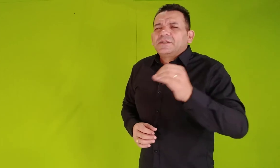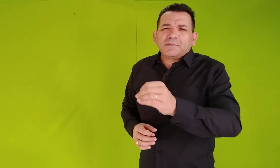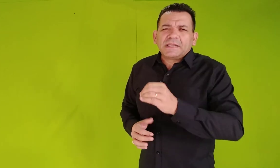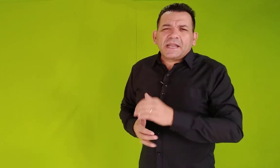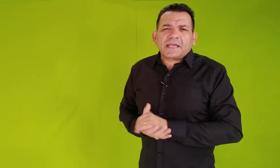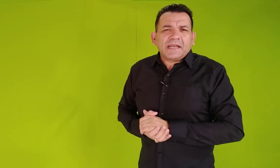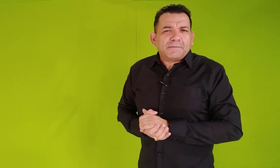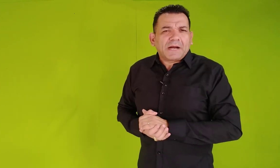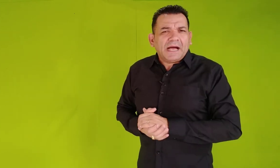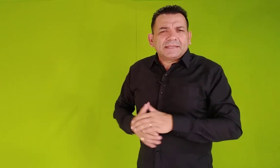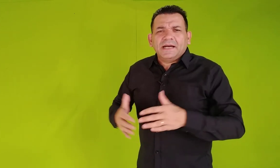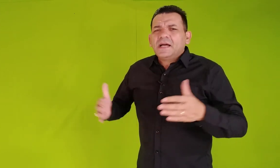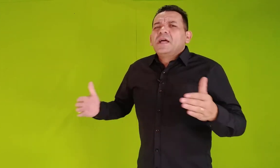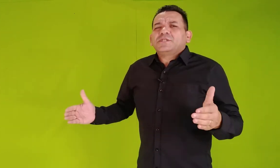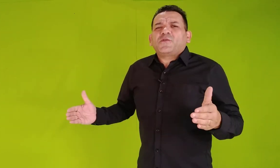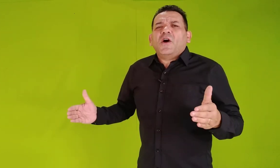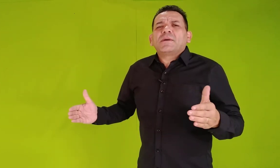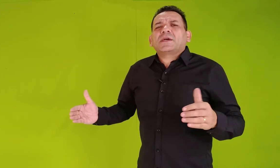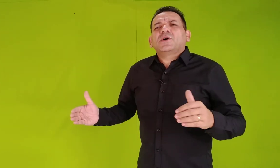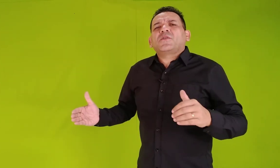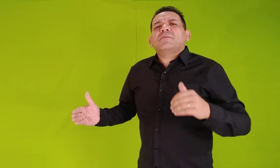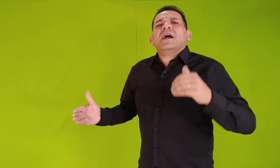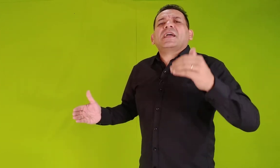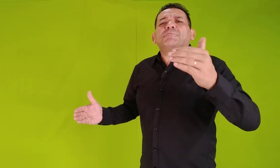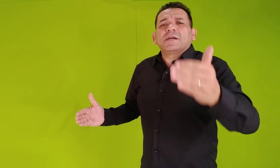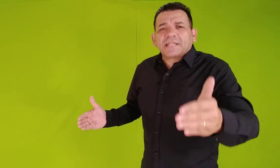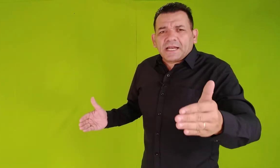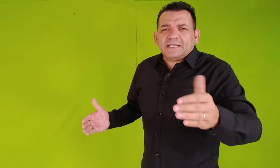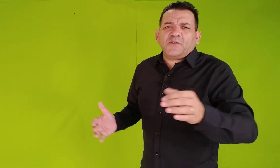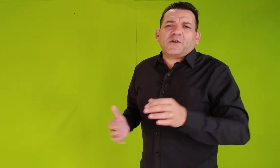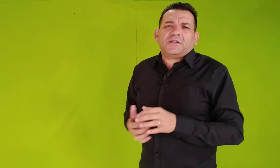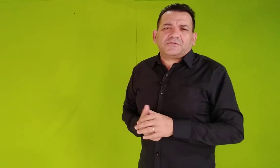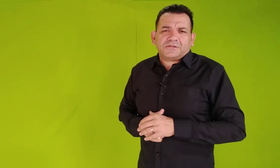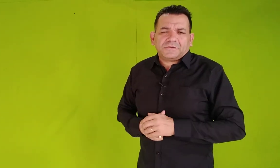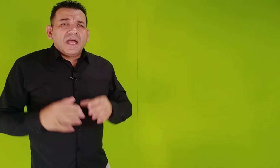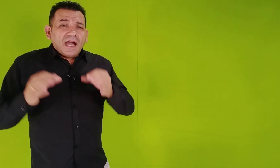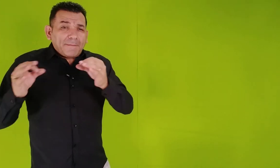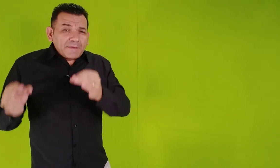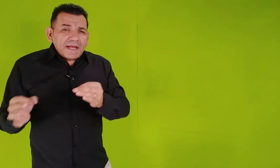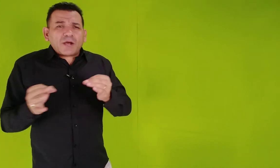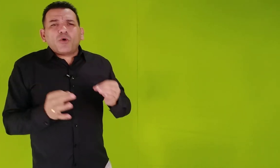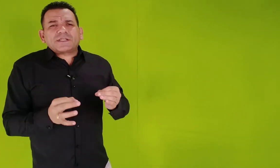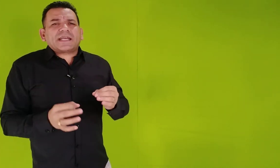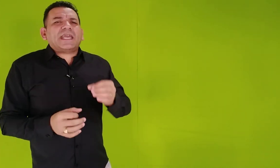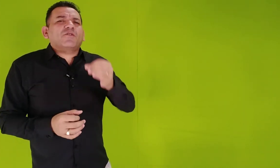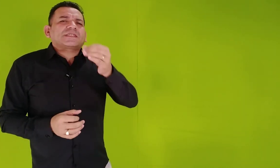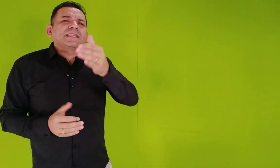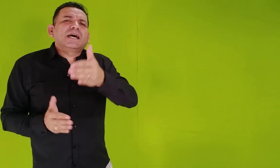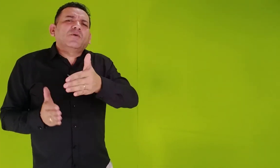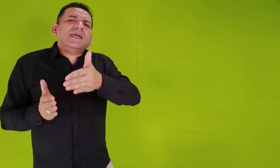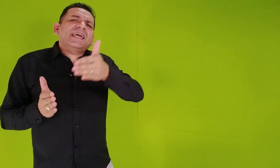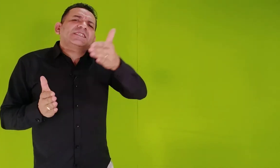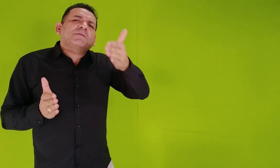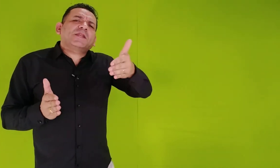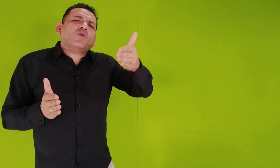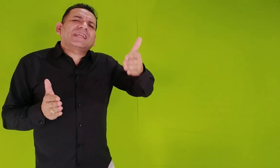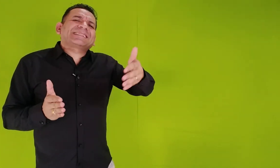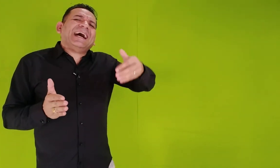de maneira equilibrada, de forma que eu não venha me arrepender lá na frente? A primeira coisa aqui é você não espiritualizar